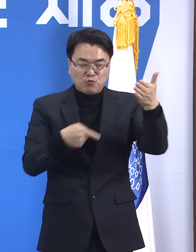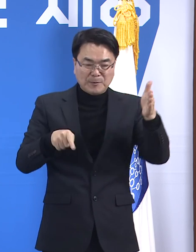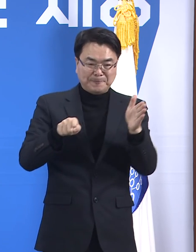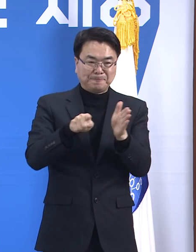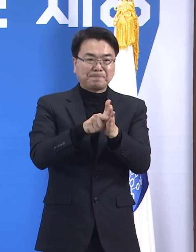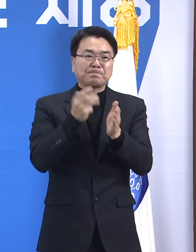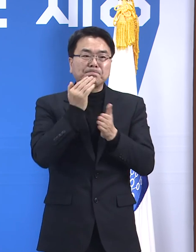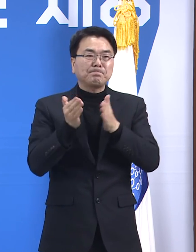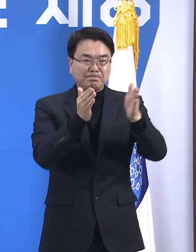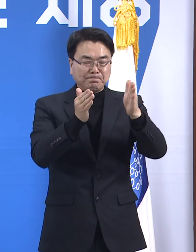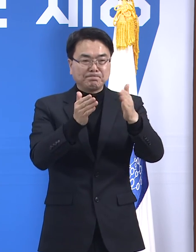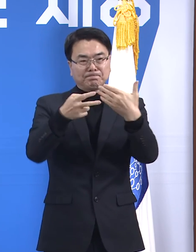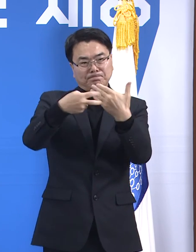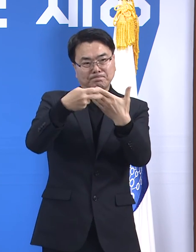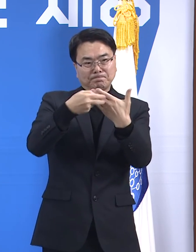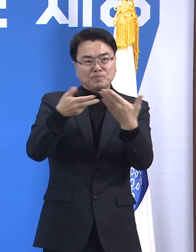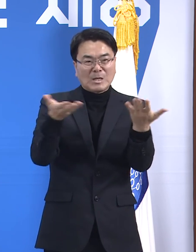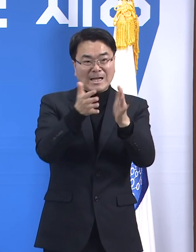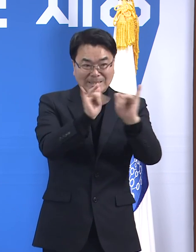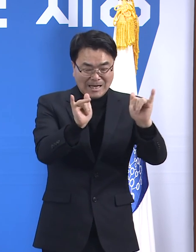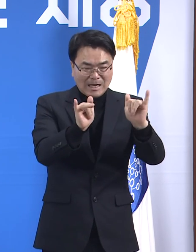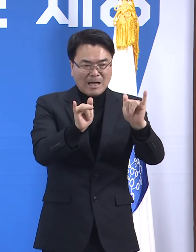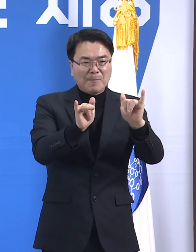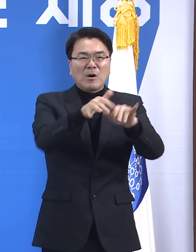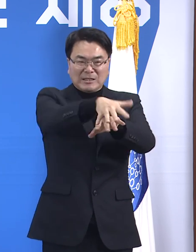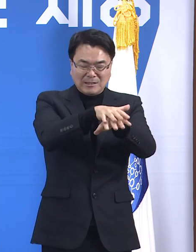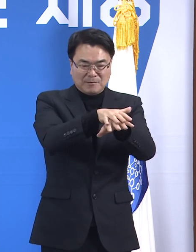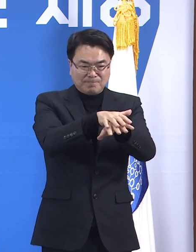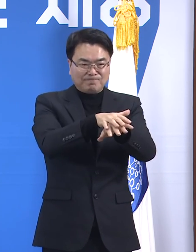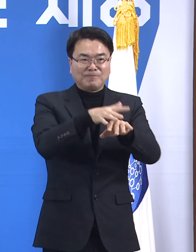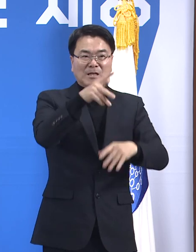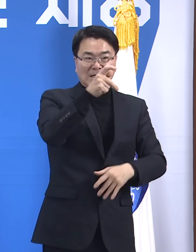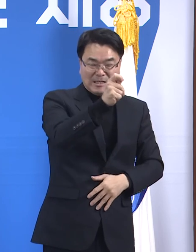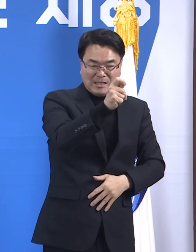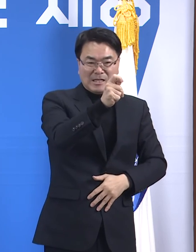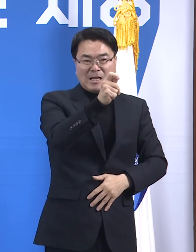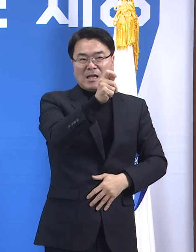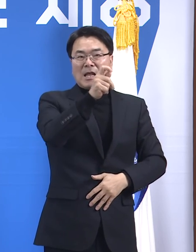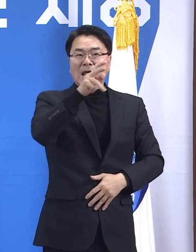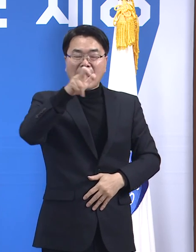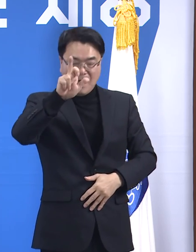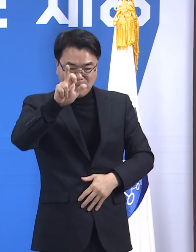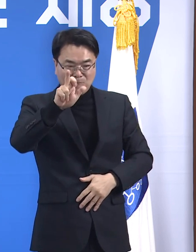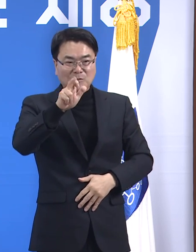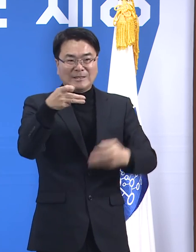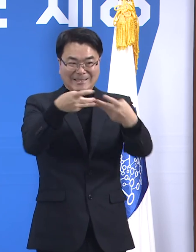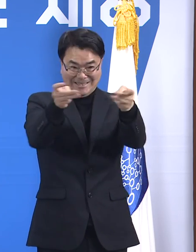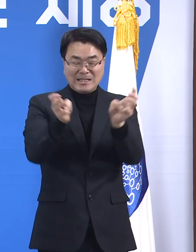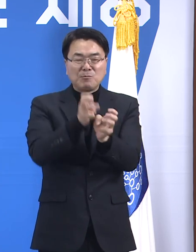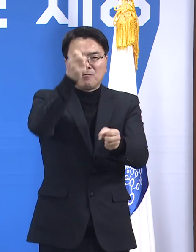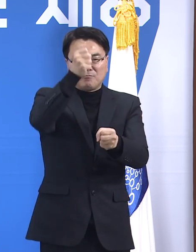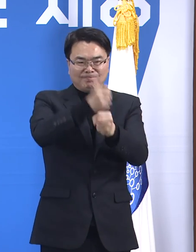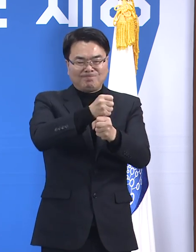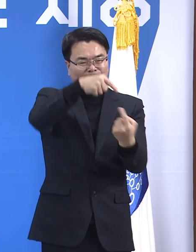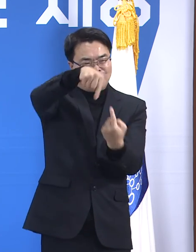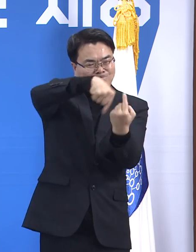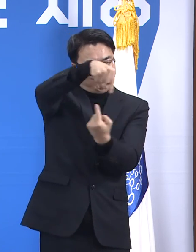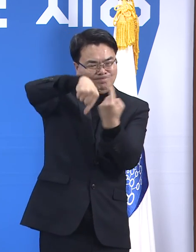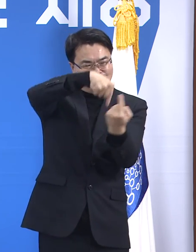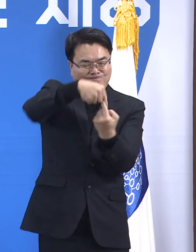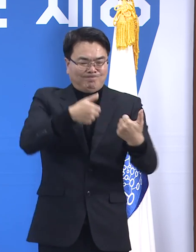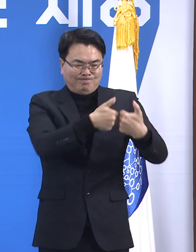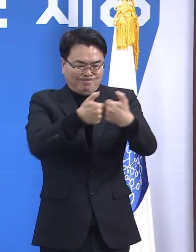의료자원 TF팀을 구성하여 1월 22일 첫 회의를 가졌습니다. 앞으로도 월 2회